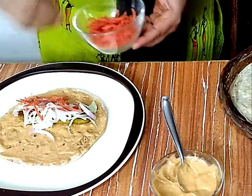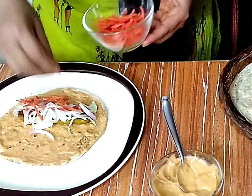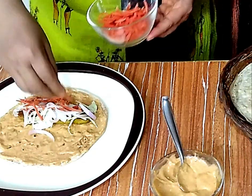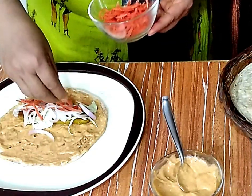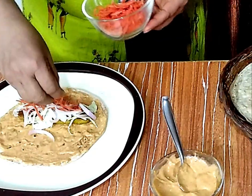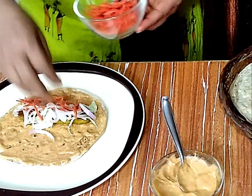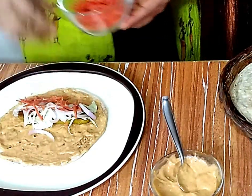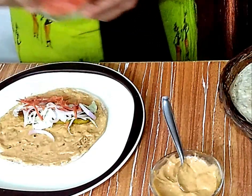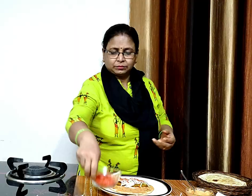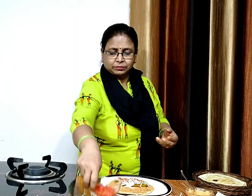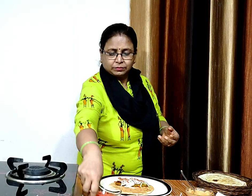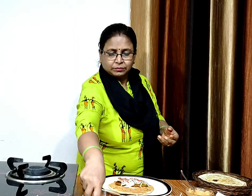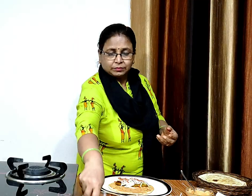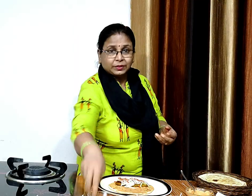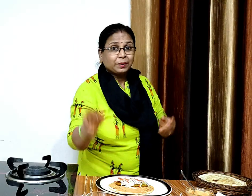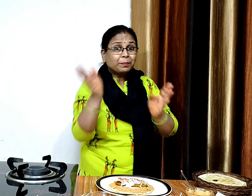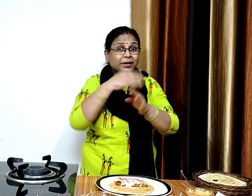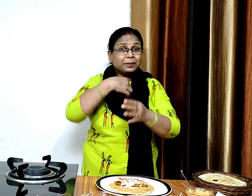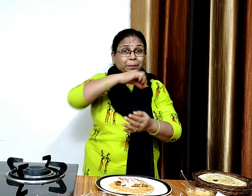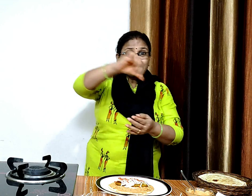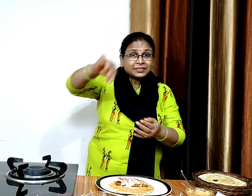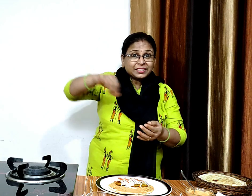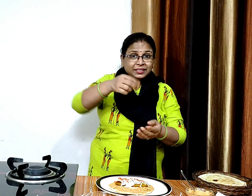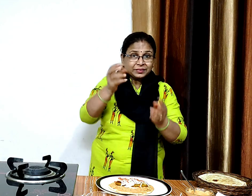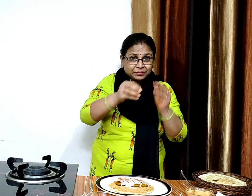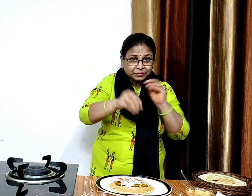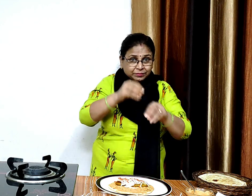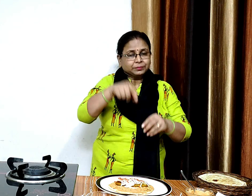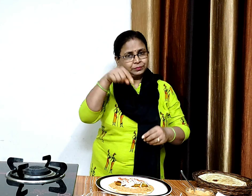और फ्रेंकी मसाला डालेंगे